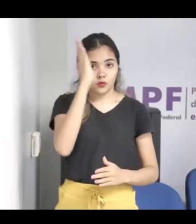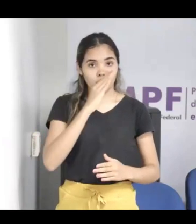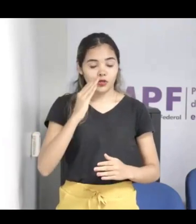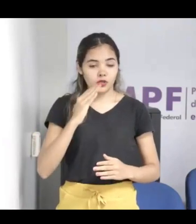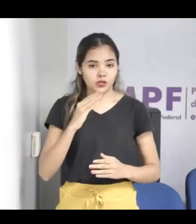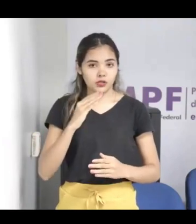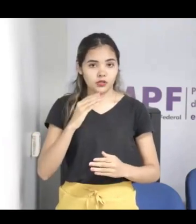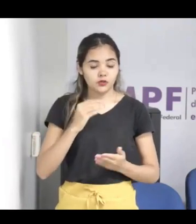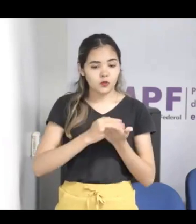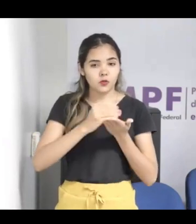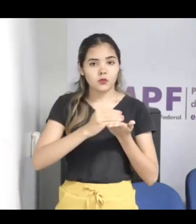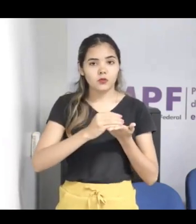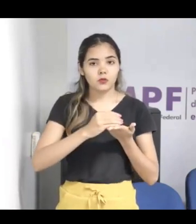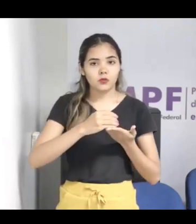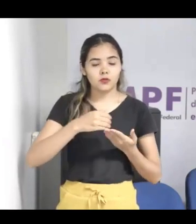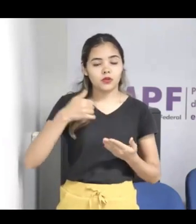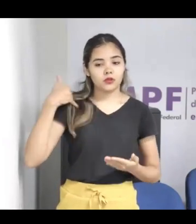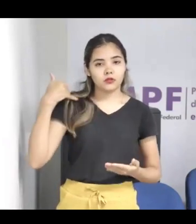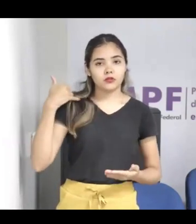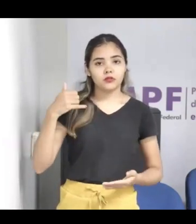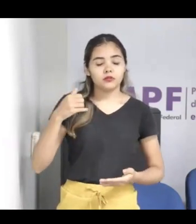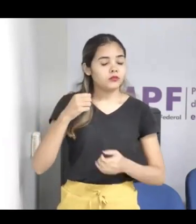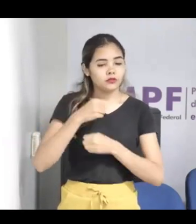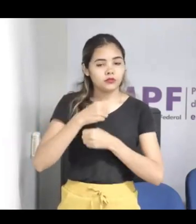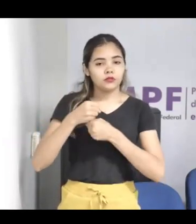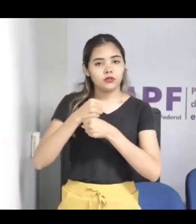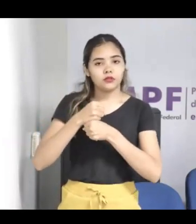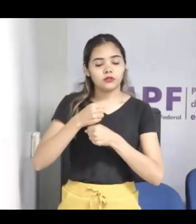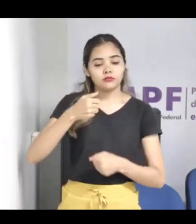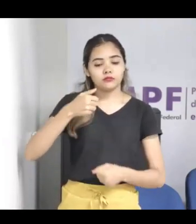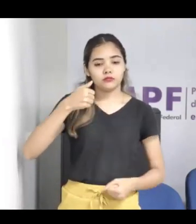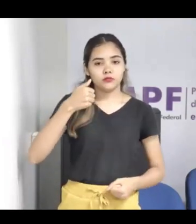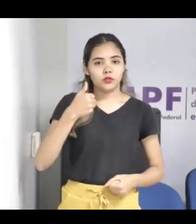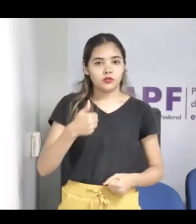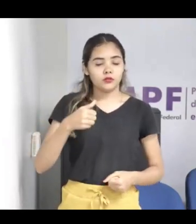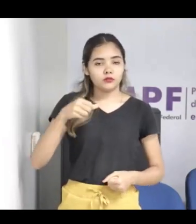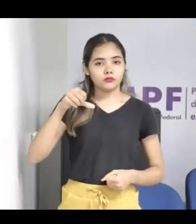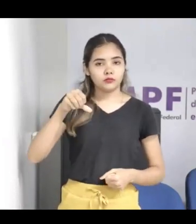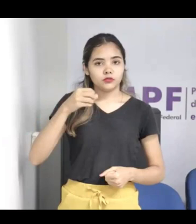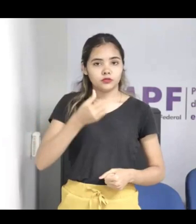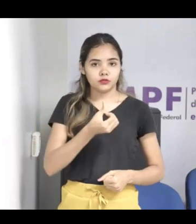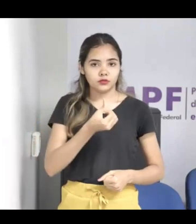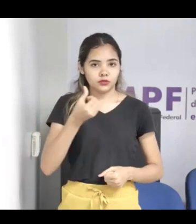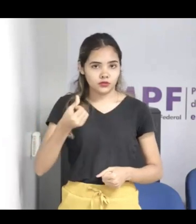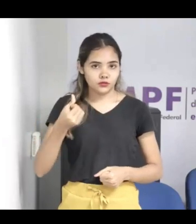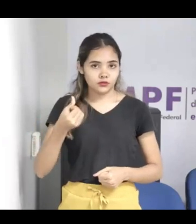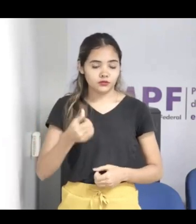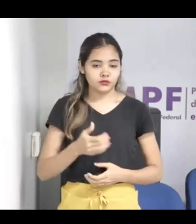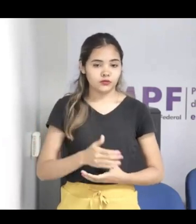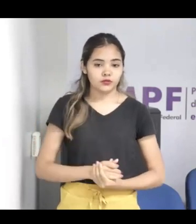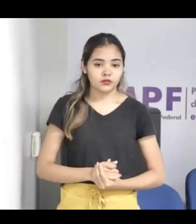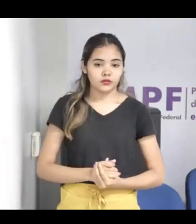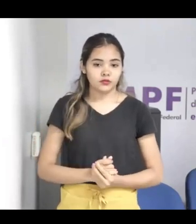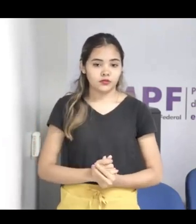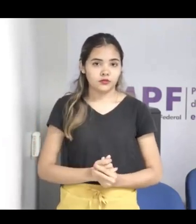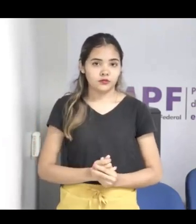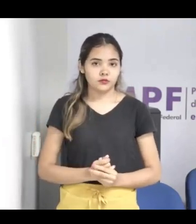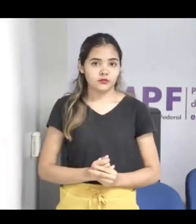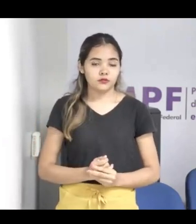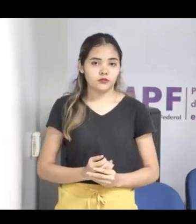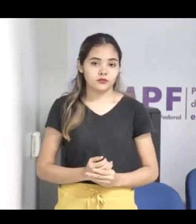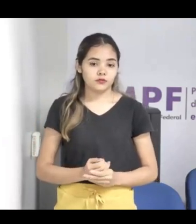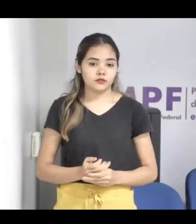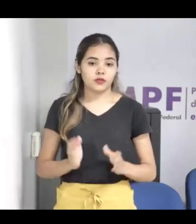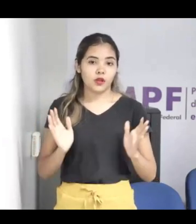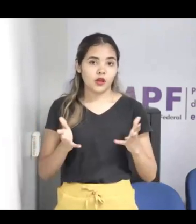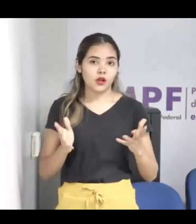Então, hoje a gente está presente em mais de 60 países e com operações de campo mesmo, com pessoas em situação de